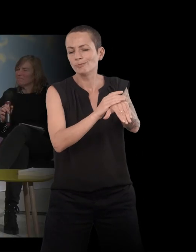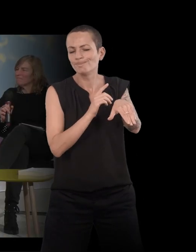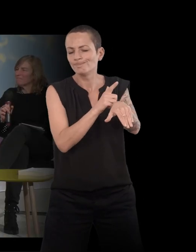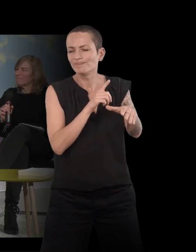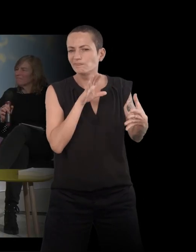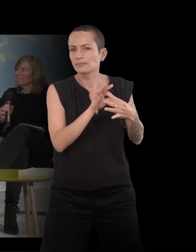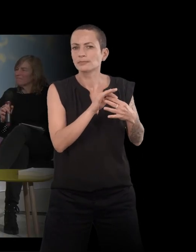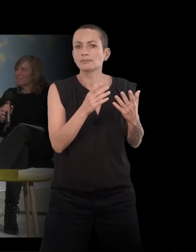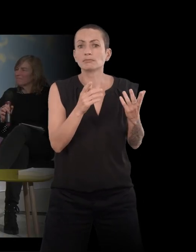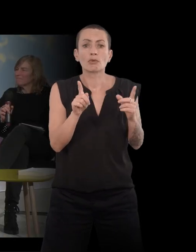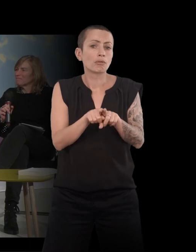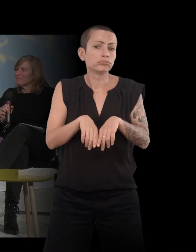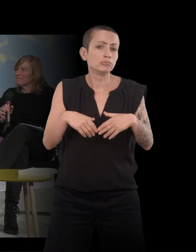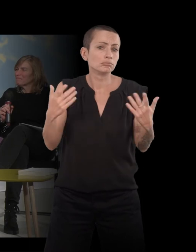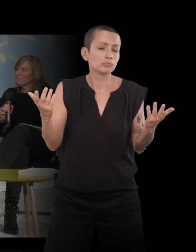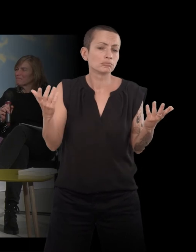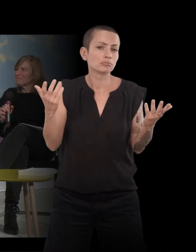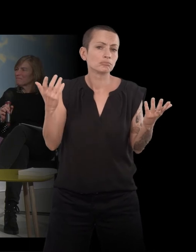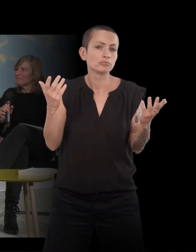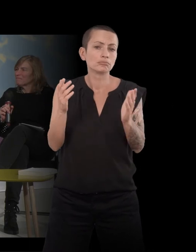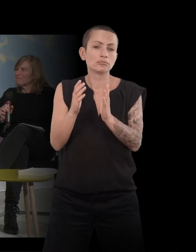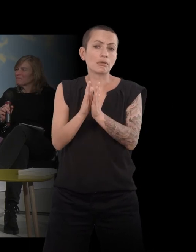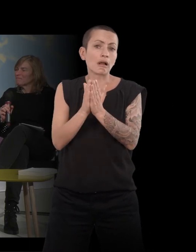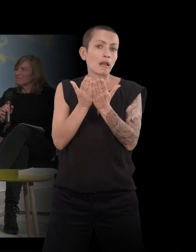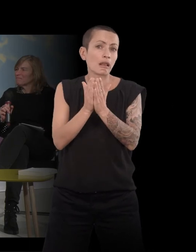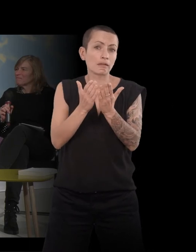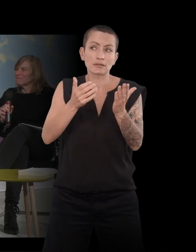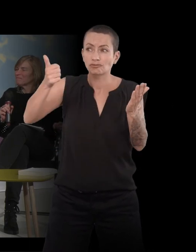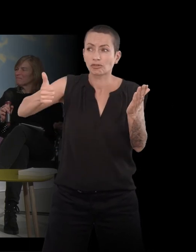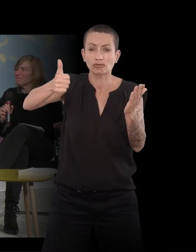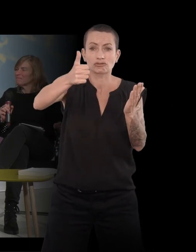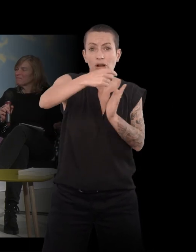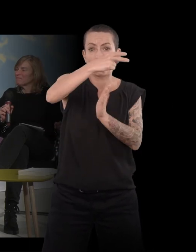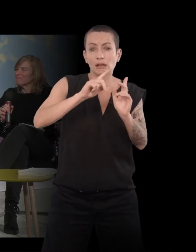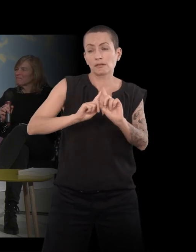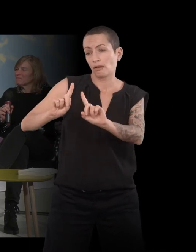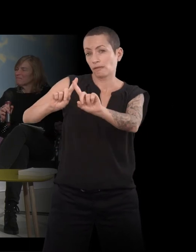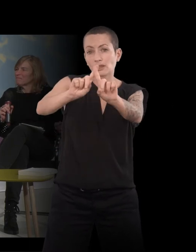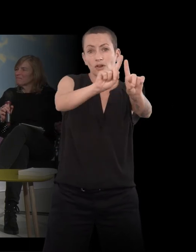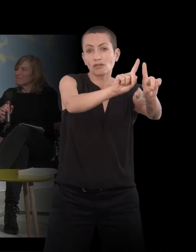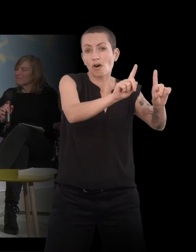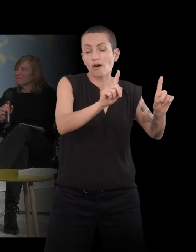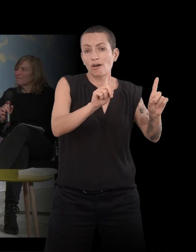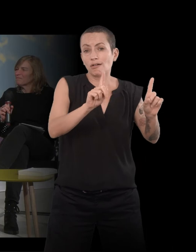comme il y 100 manières, au moins, de lire un livre. Un livre, après, il appartient au lecteur.